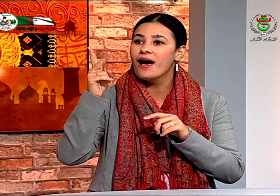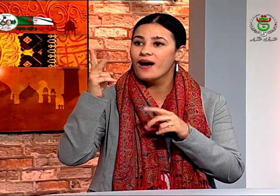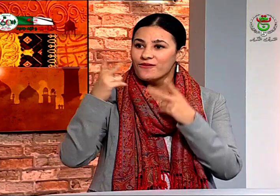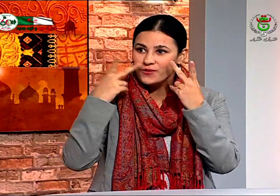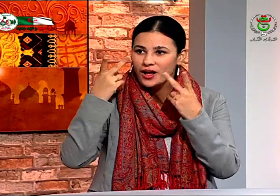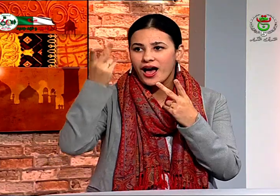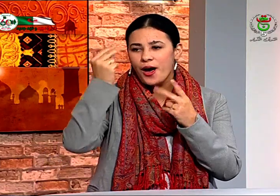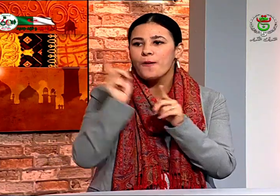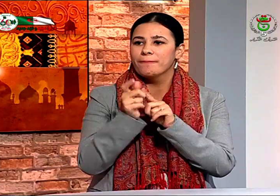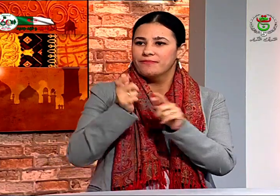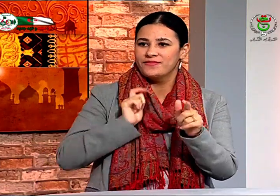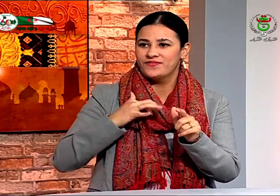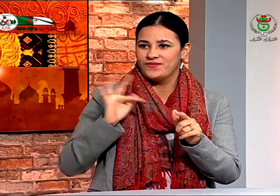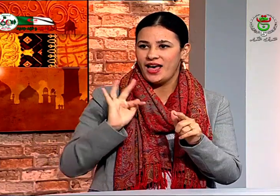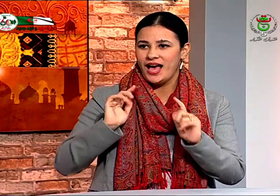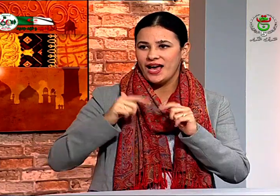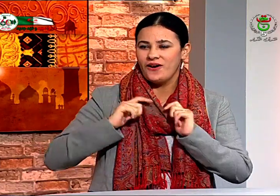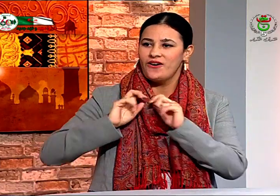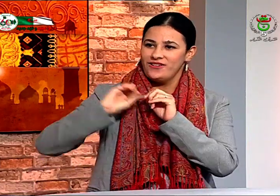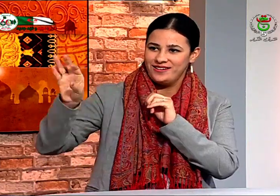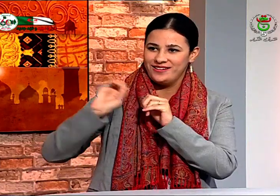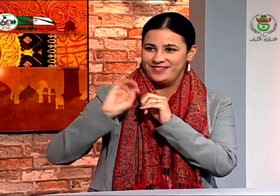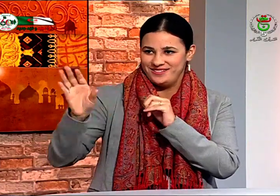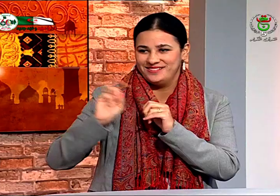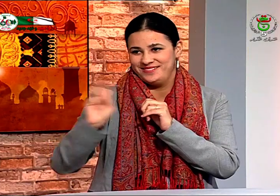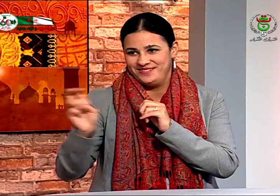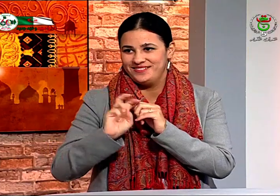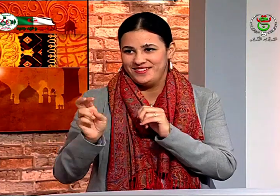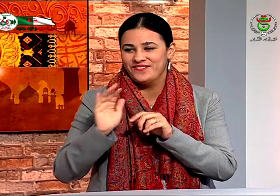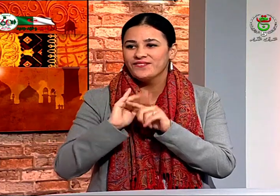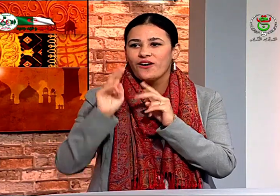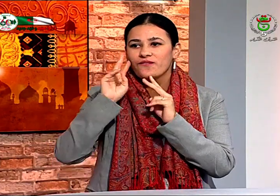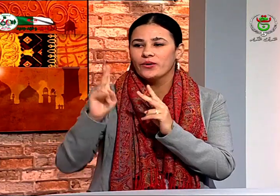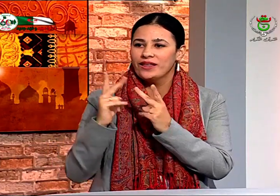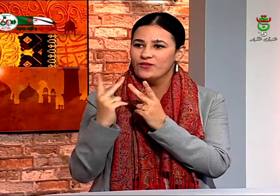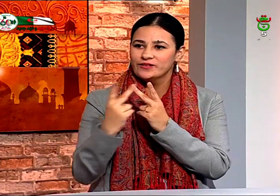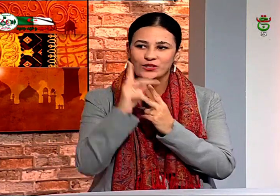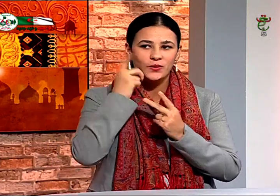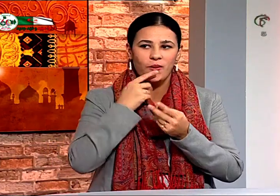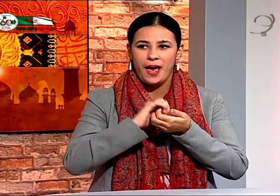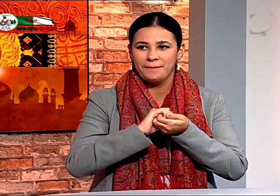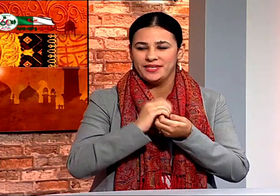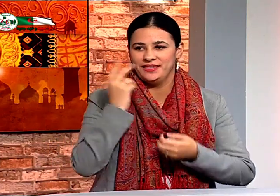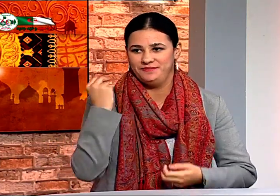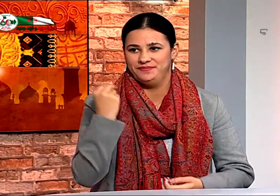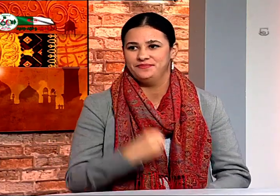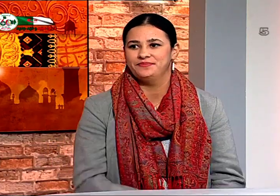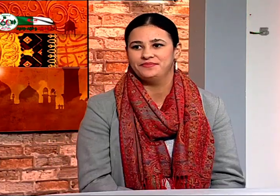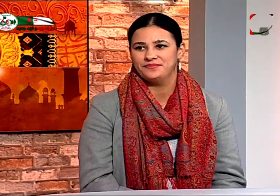يدرجونني في المدرسة يعني لما قاموا بإدراج أخي في المدرسة فكانت الأمور بالنسبة لي